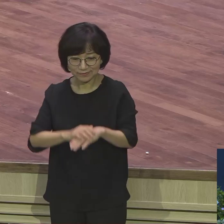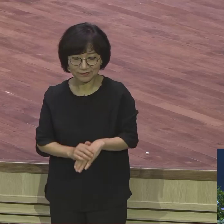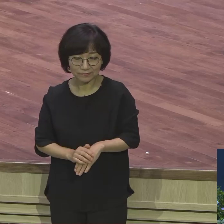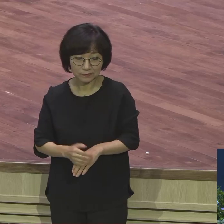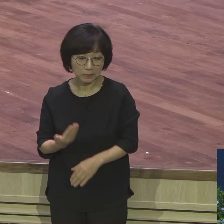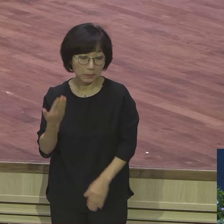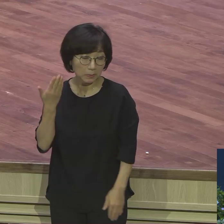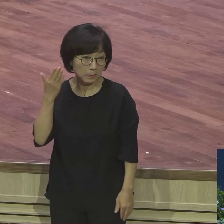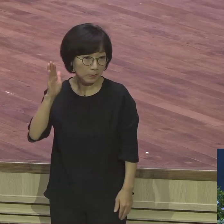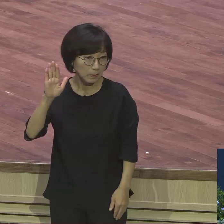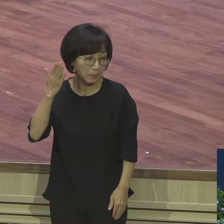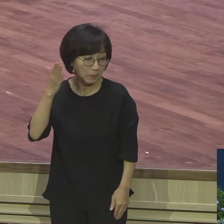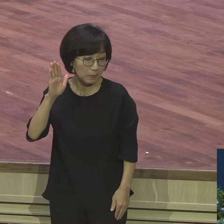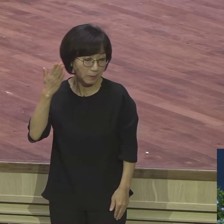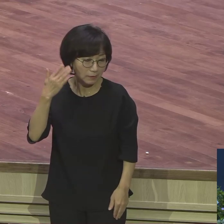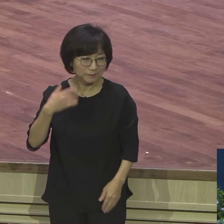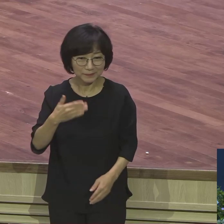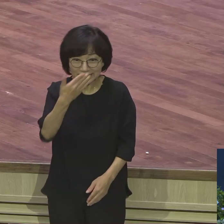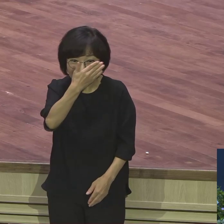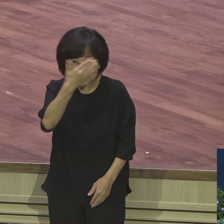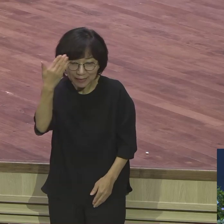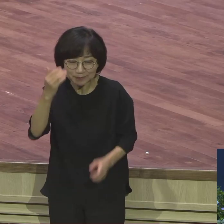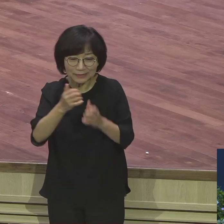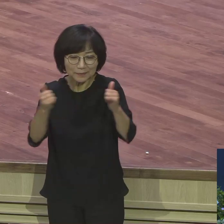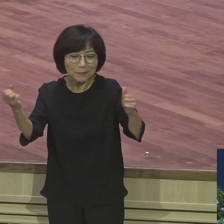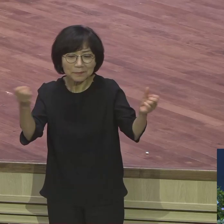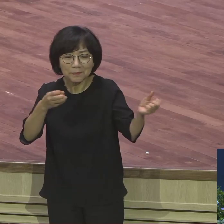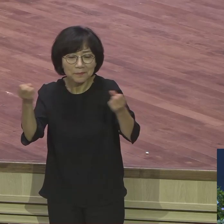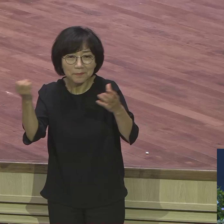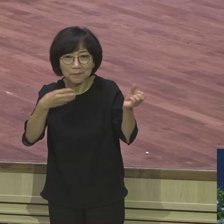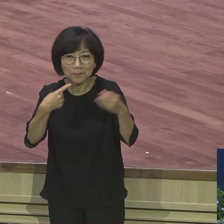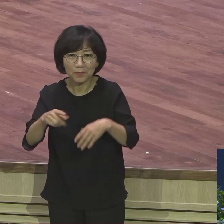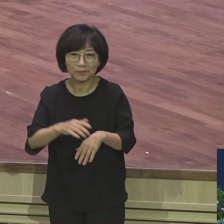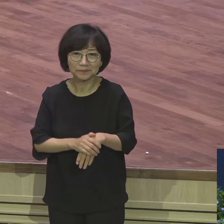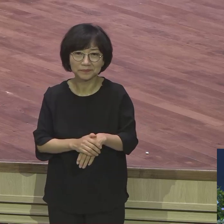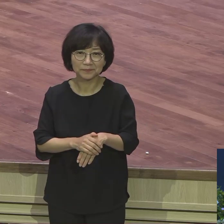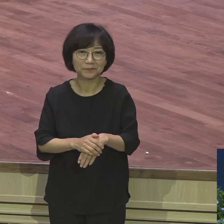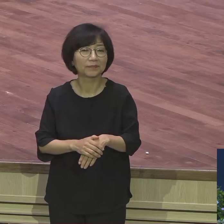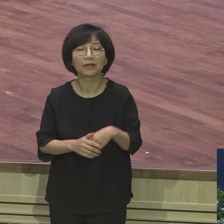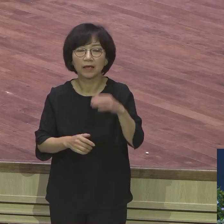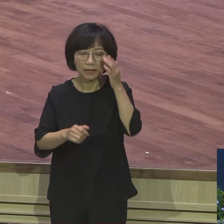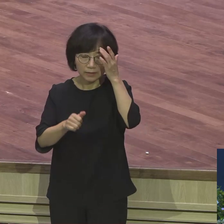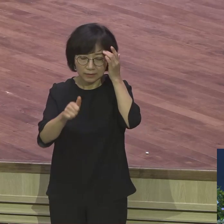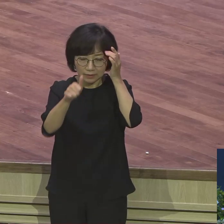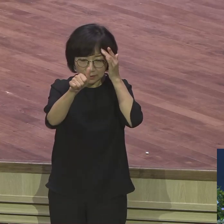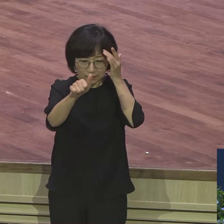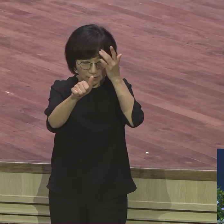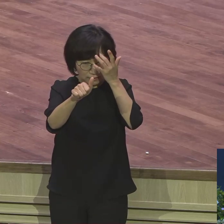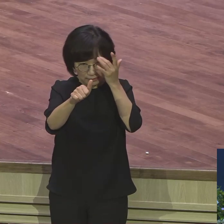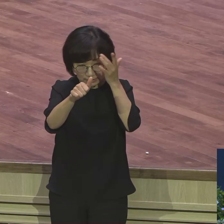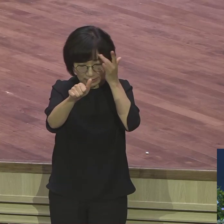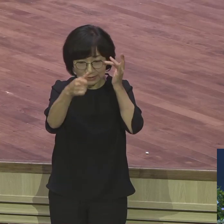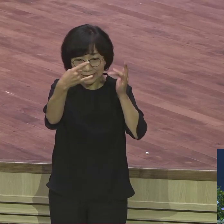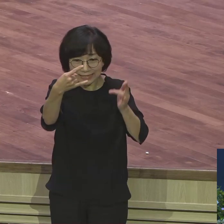젊은 청년들 사이에 회자되고 있는 말이 희망고문이란 말이 있습니다 희망고문 여러분들